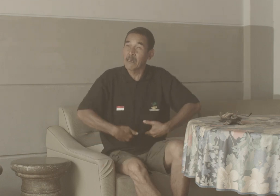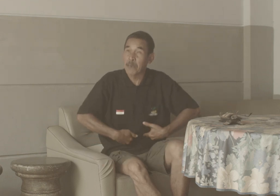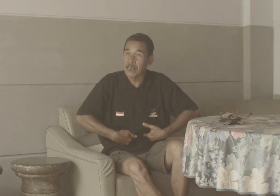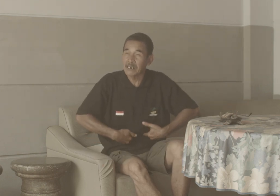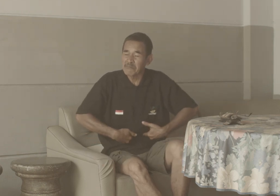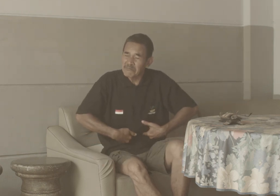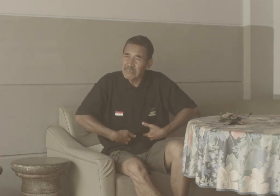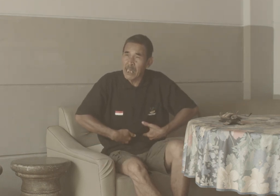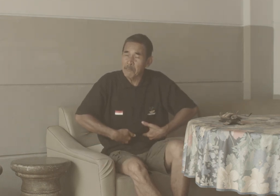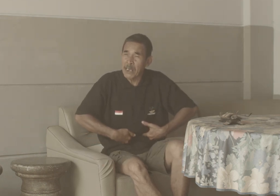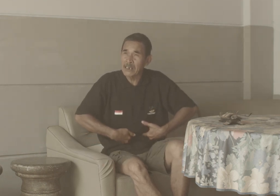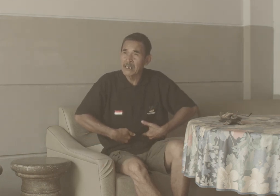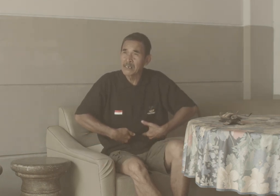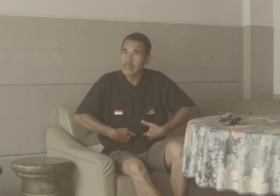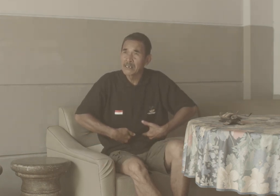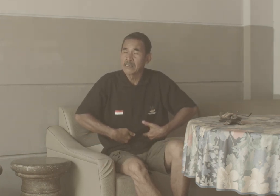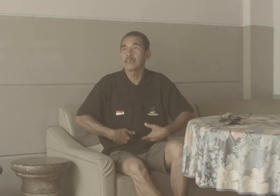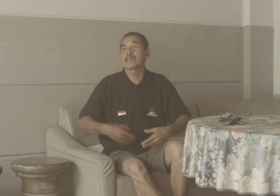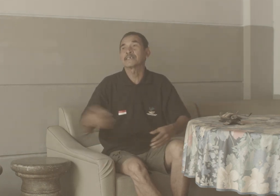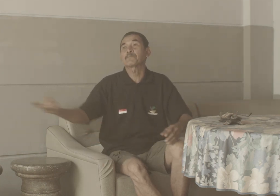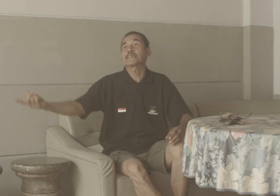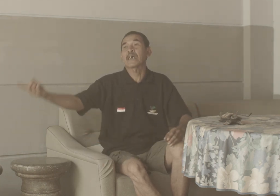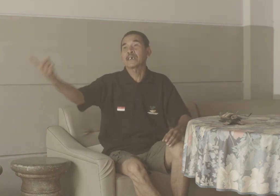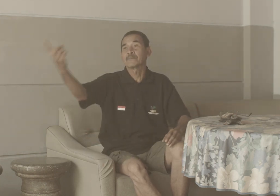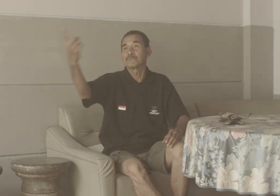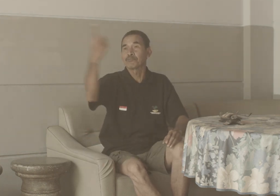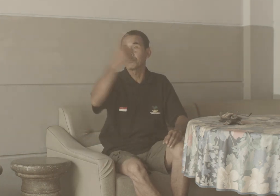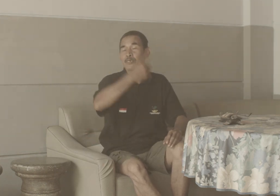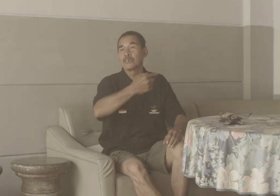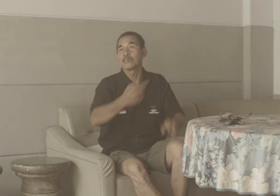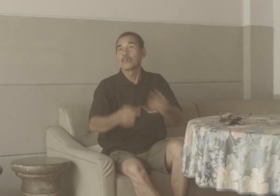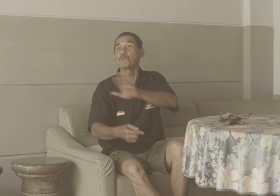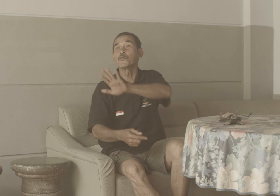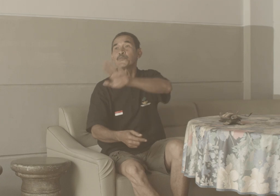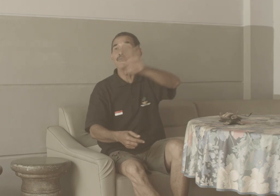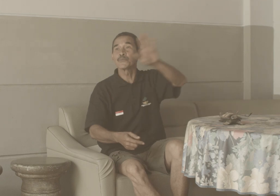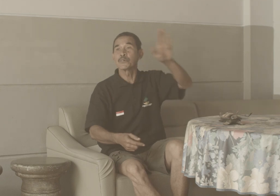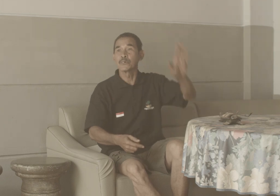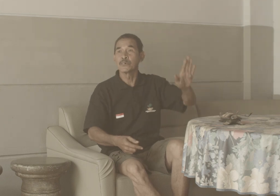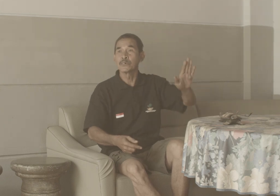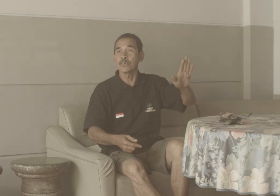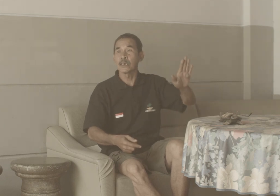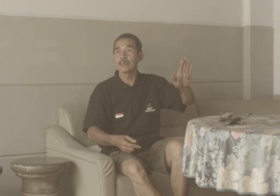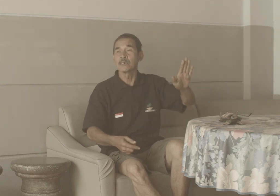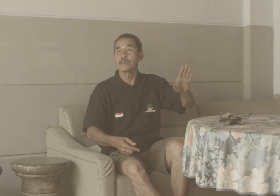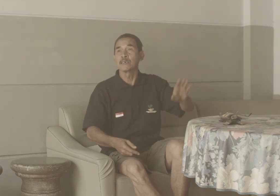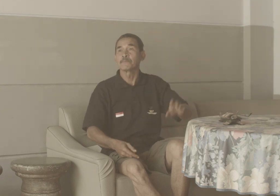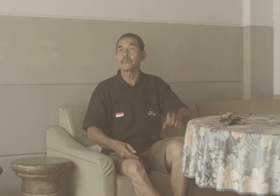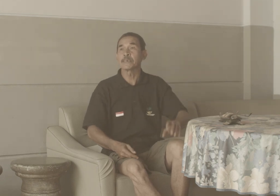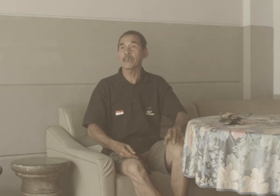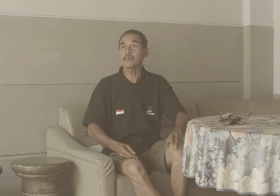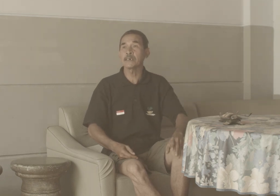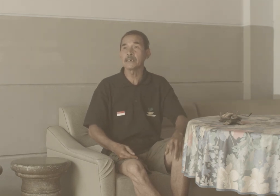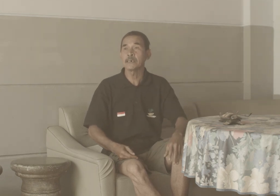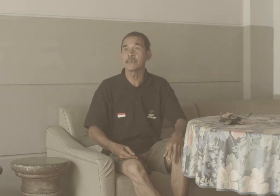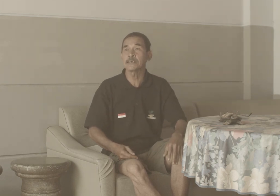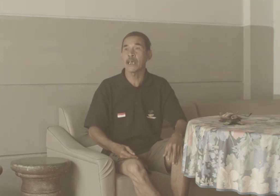lapar Lapar Dan dia pindah Move Pindah ke desa